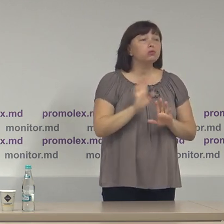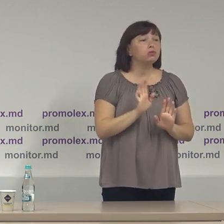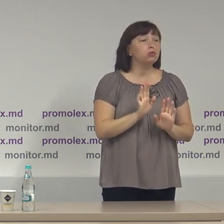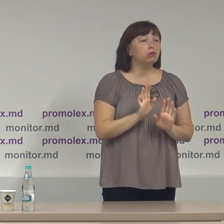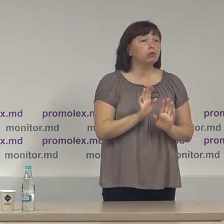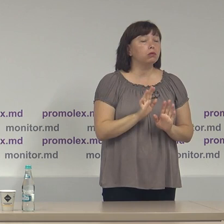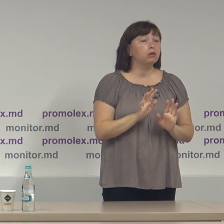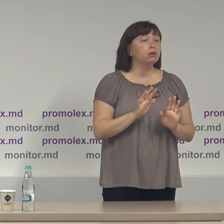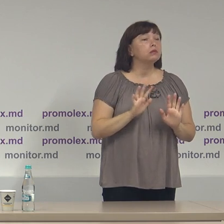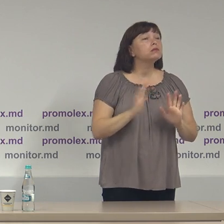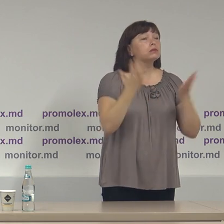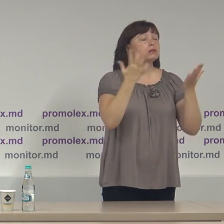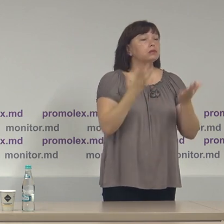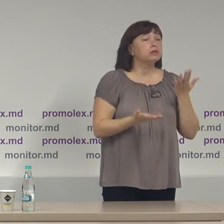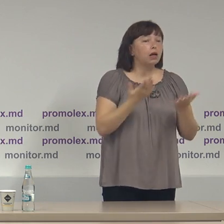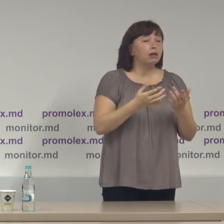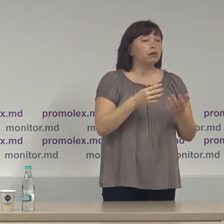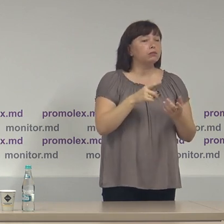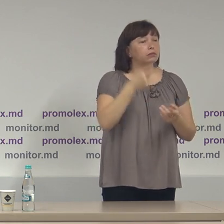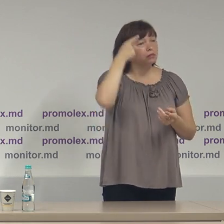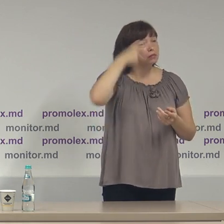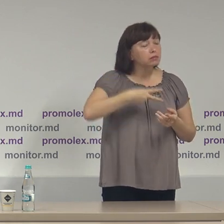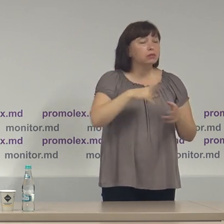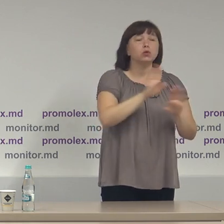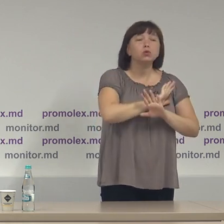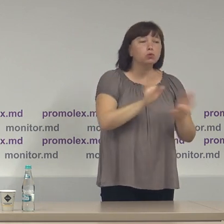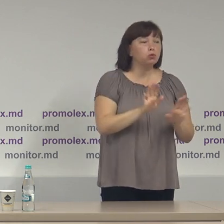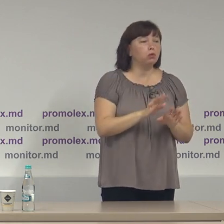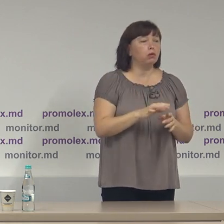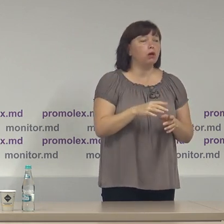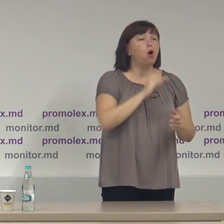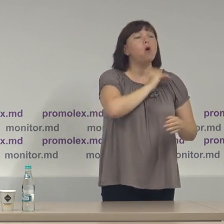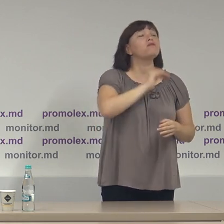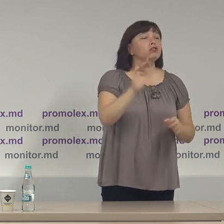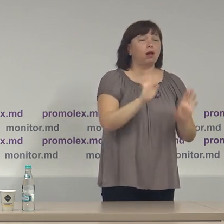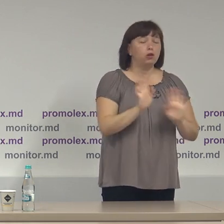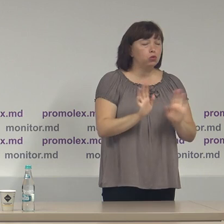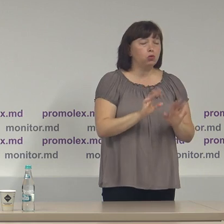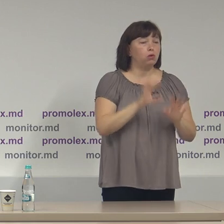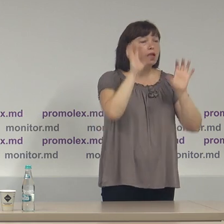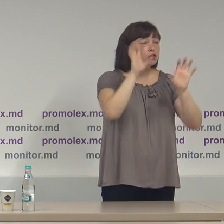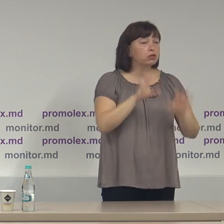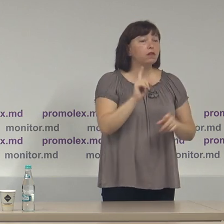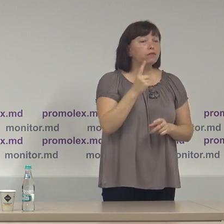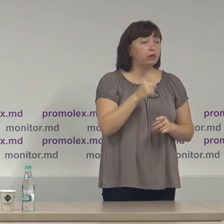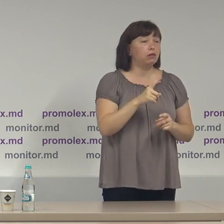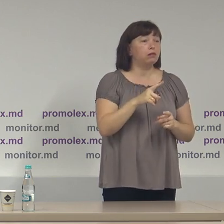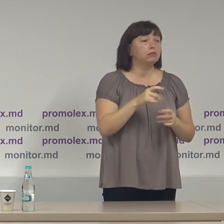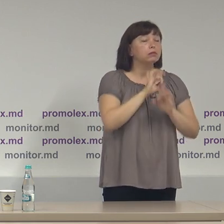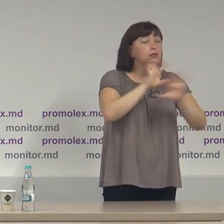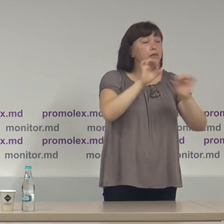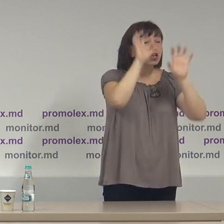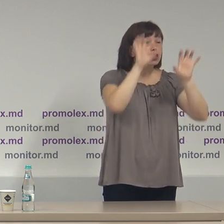în cazul în care este vorba de interpretare a legislației, nu sunt interpretări oficiale a legislației, pentru că interpretarea oficială a